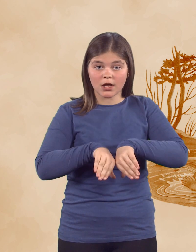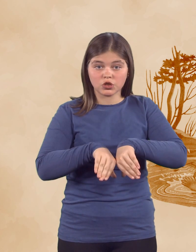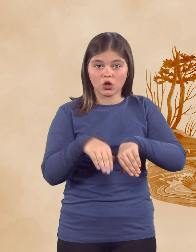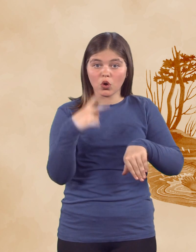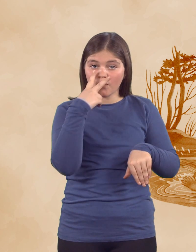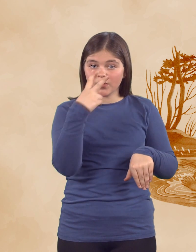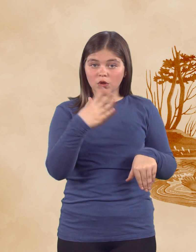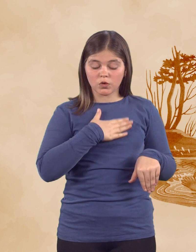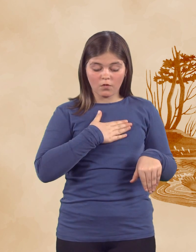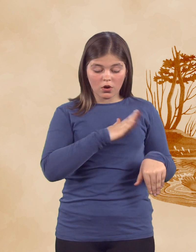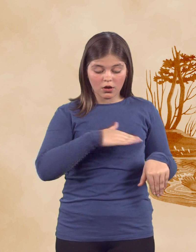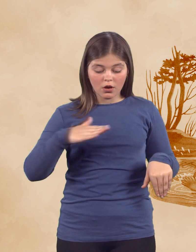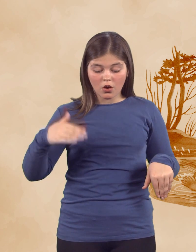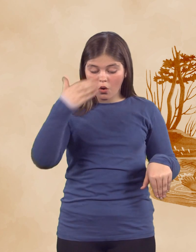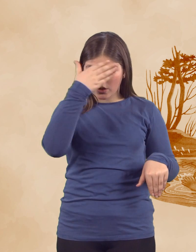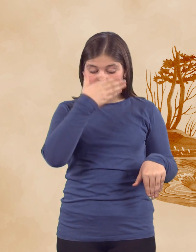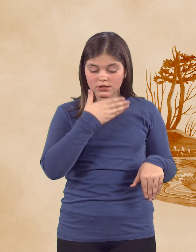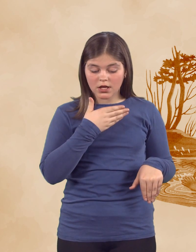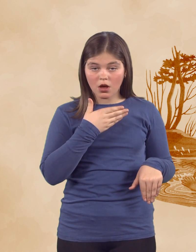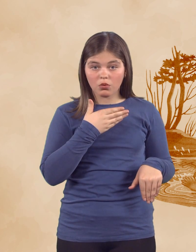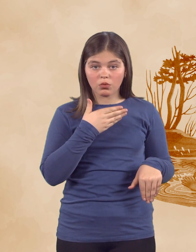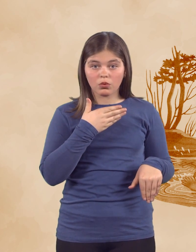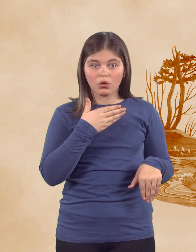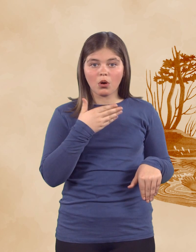Grdi Raček je ujel svojo ceo ribniku in se je začudil.